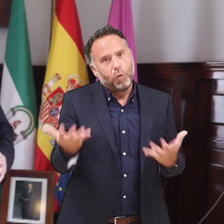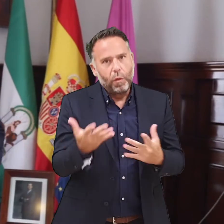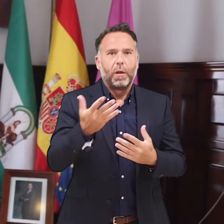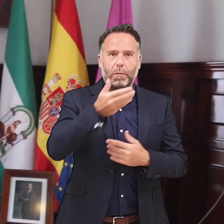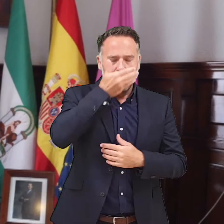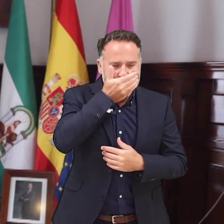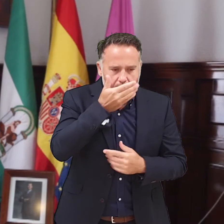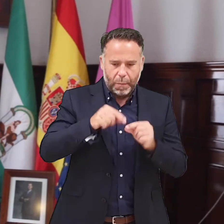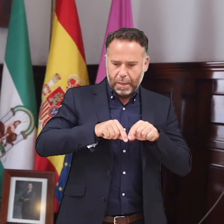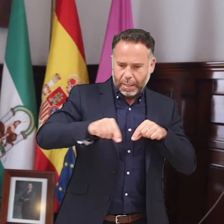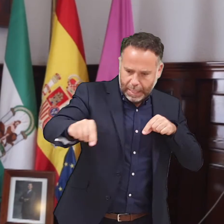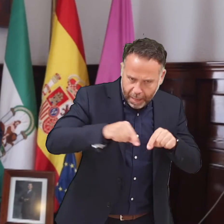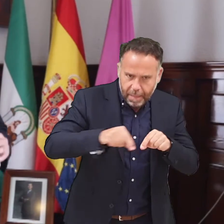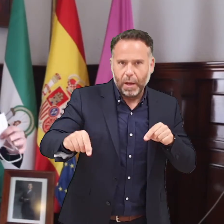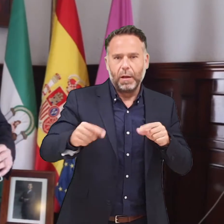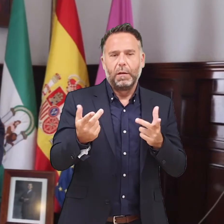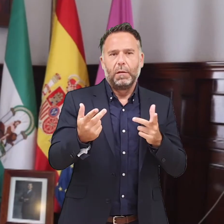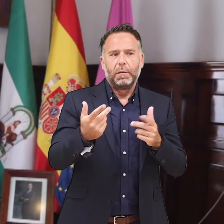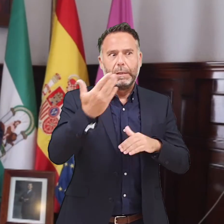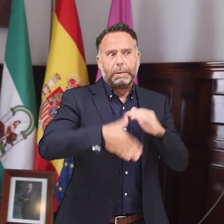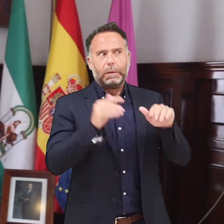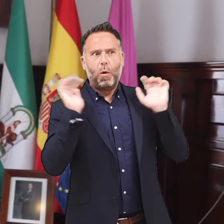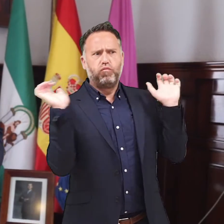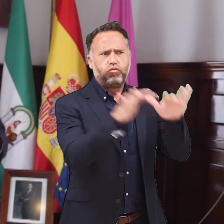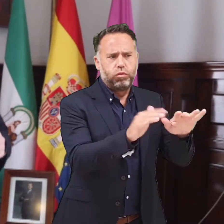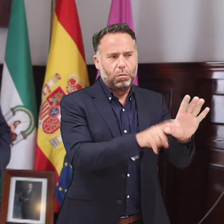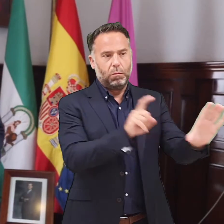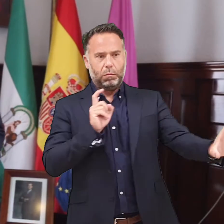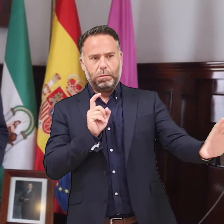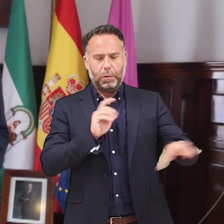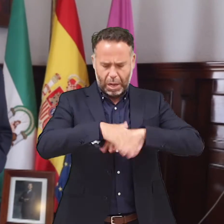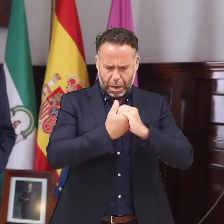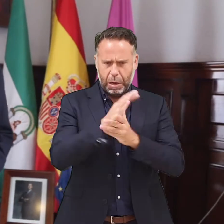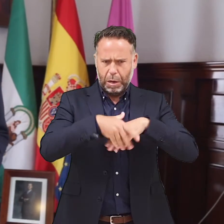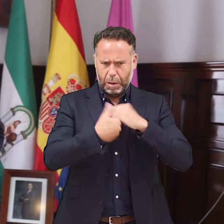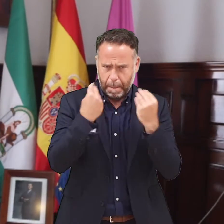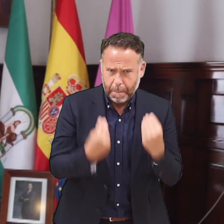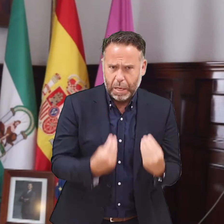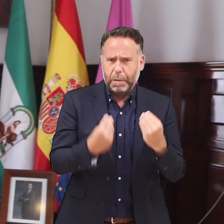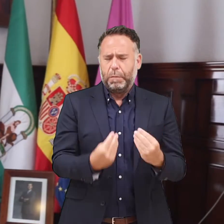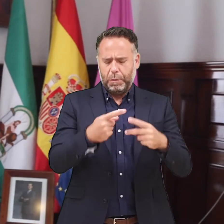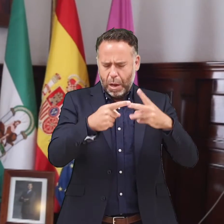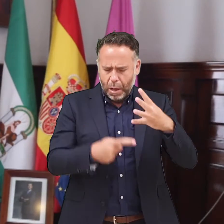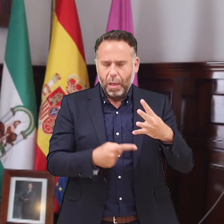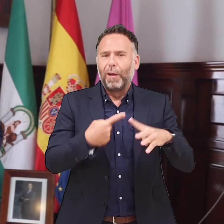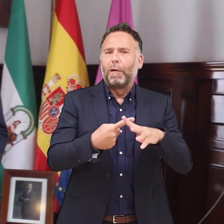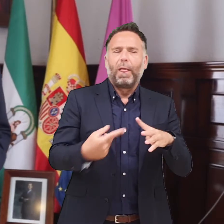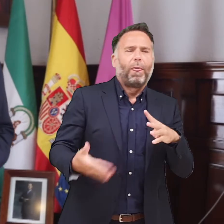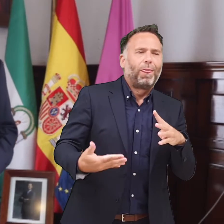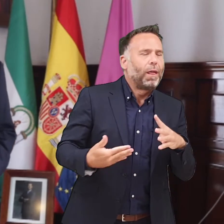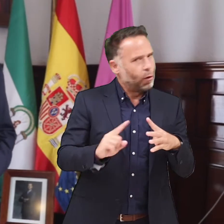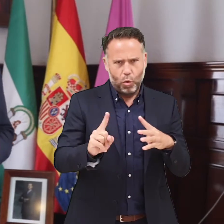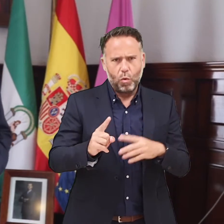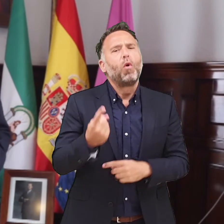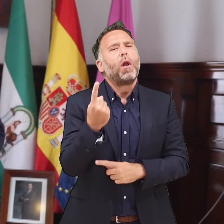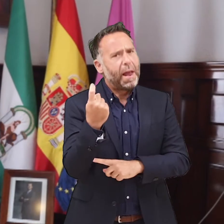distancia interpersonal la necesaria, evitar aglomeraciones, higiene en las manos, son recomendaciones en absoluto